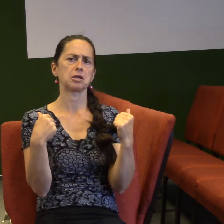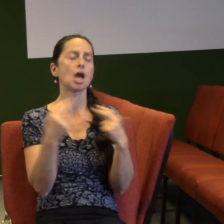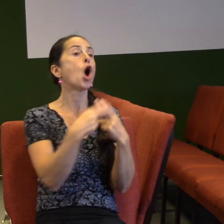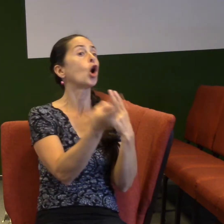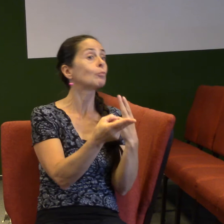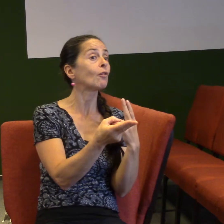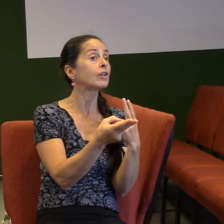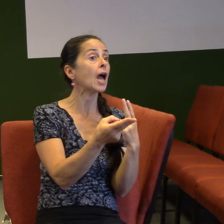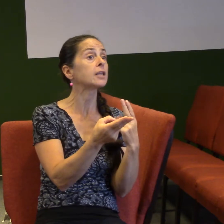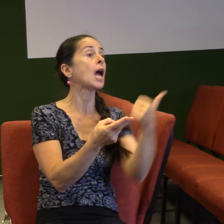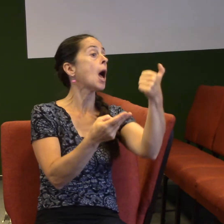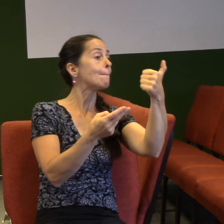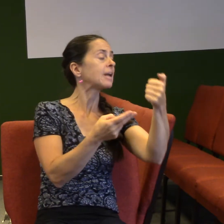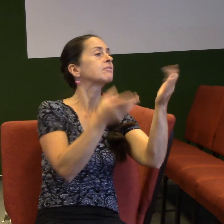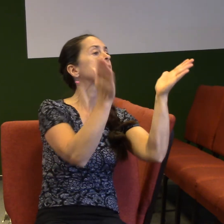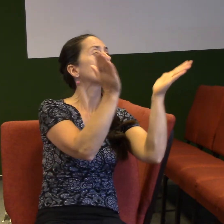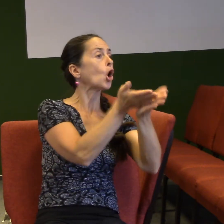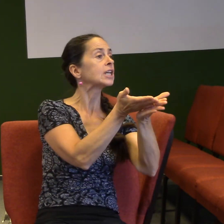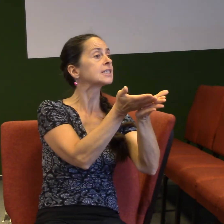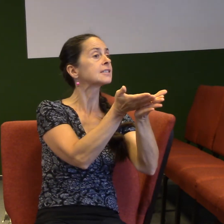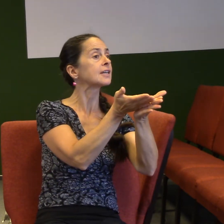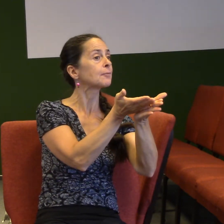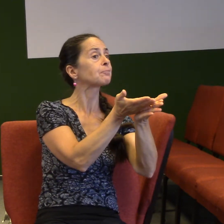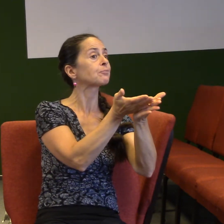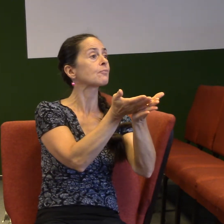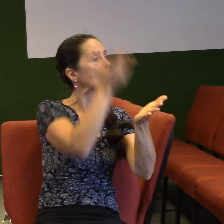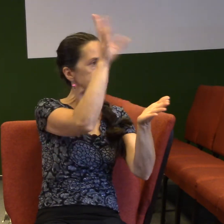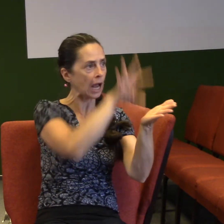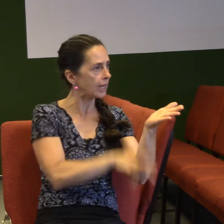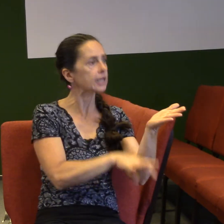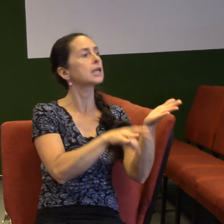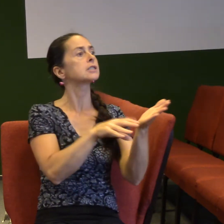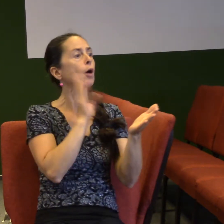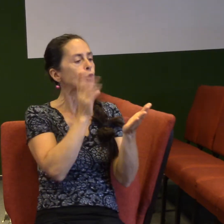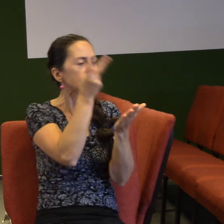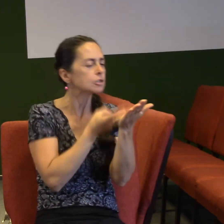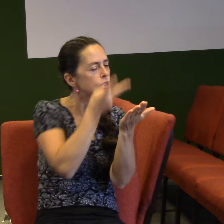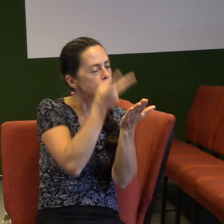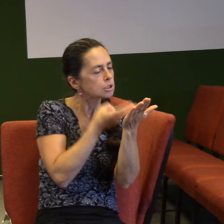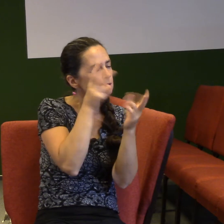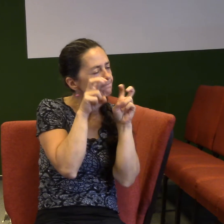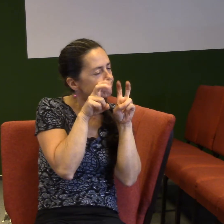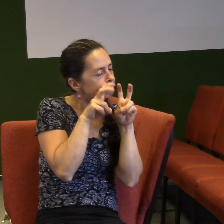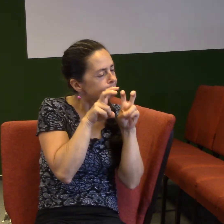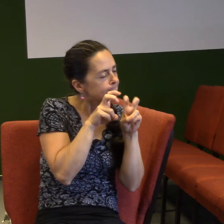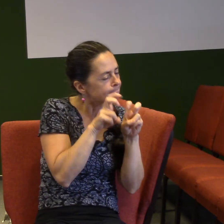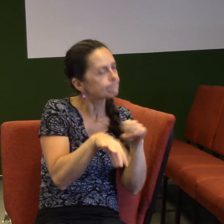první list korinským. Když si ho budete číst pozorně, tak zjistíte, že Apoštol Pavel tam